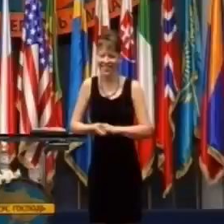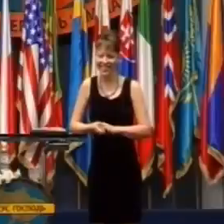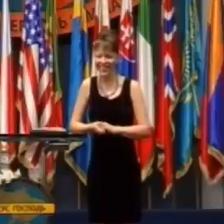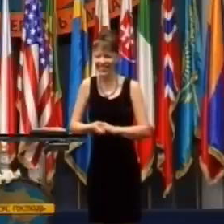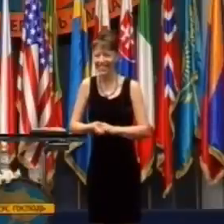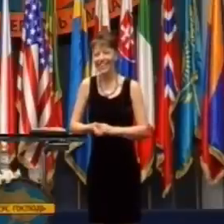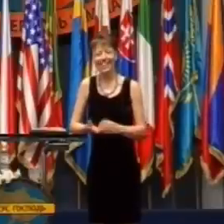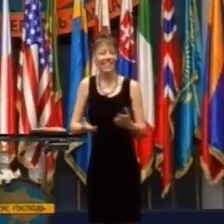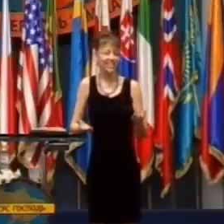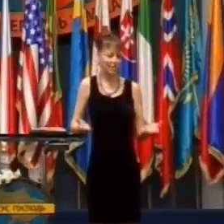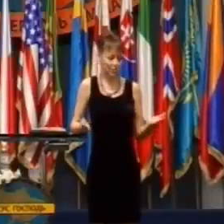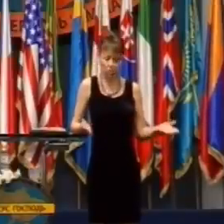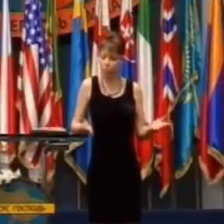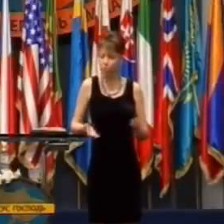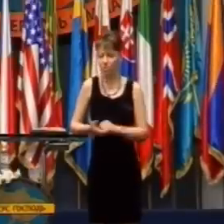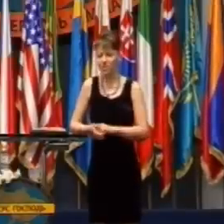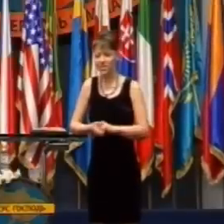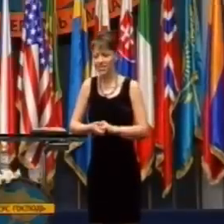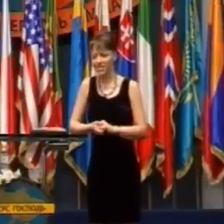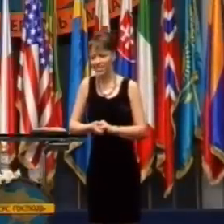V tú noc